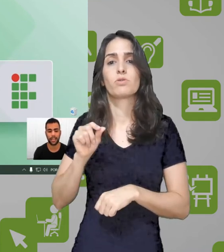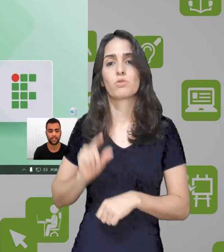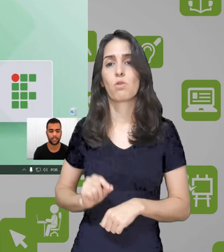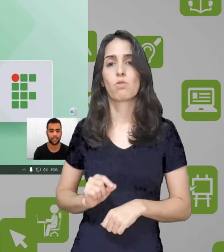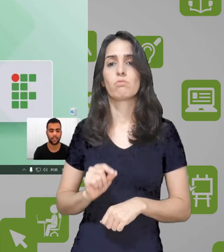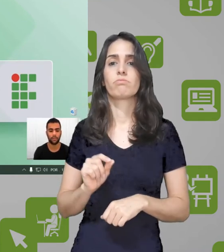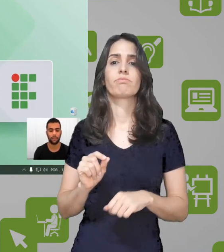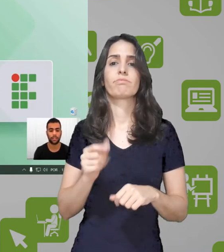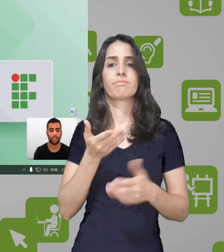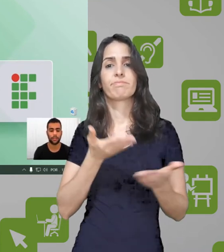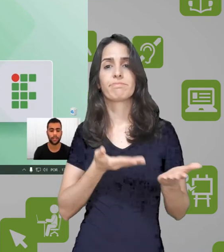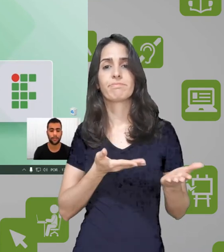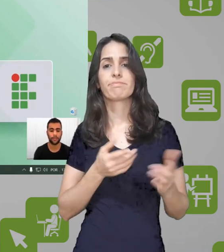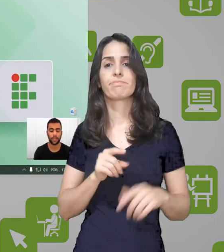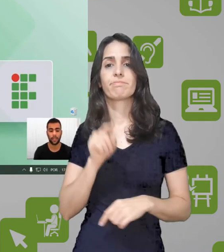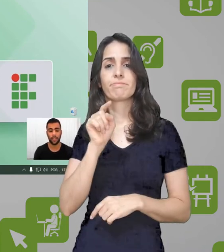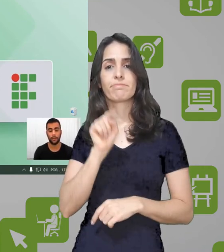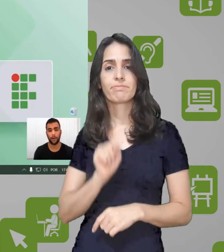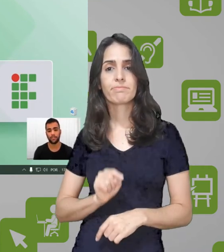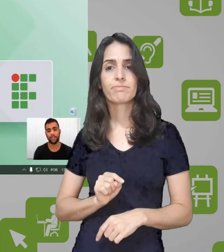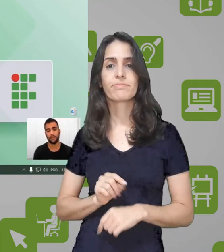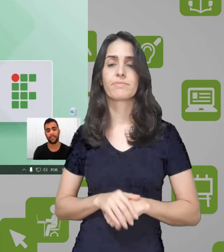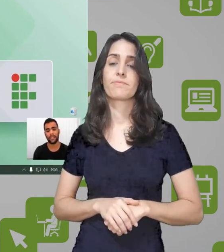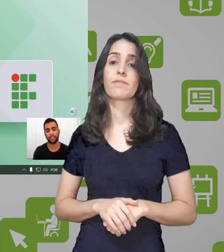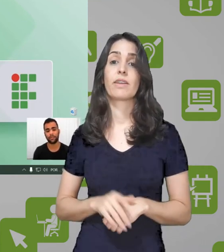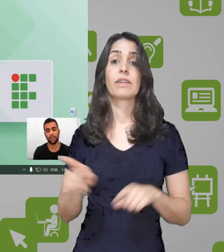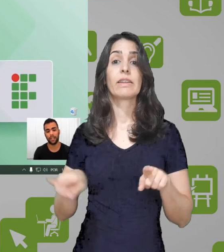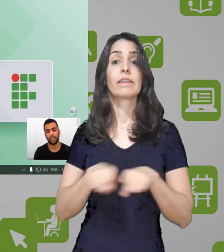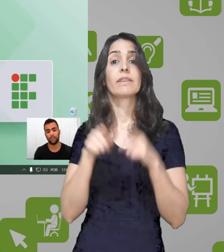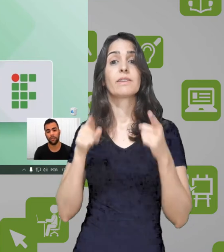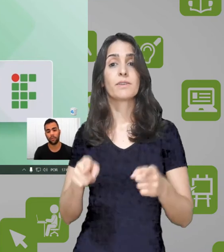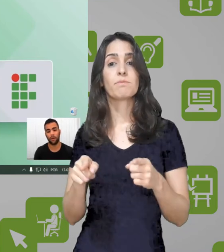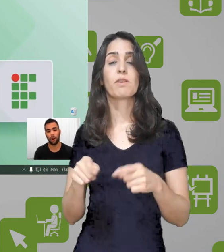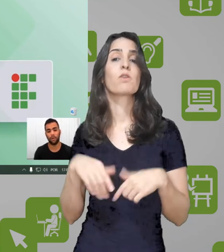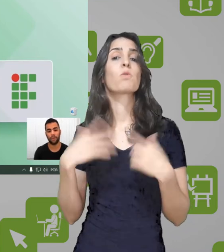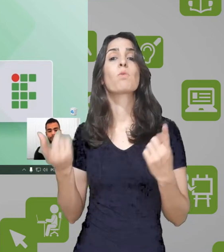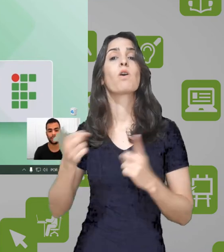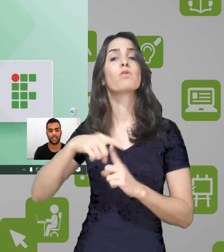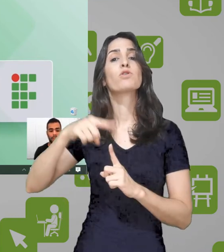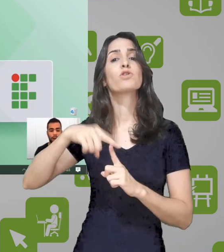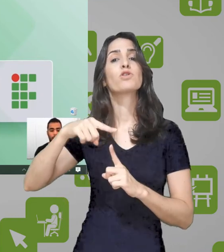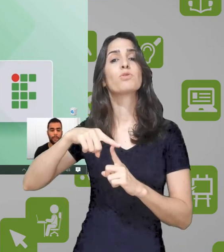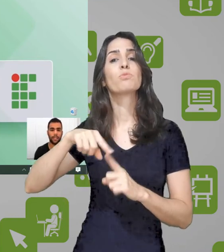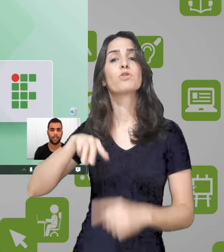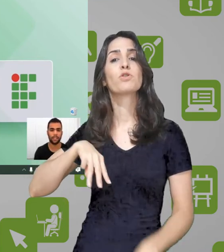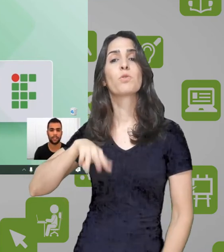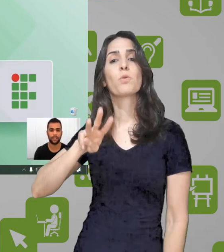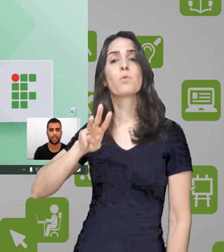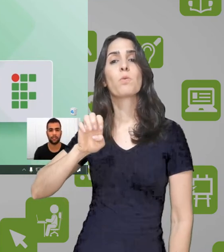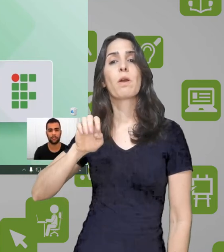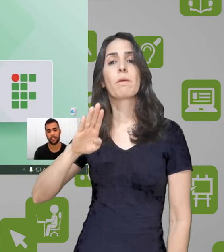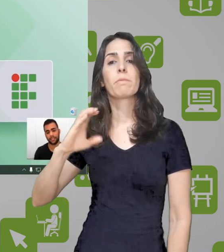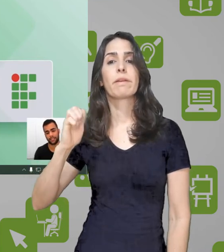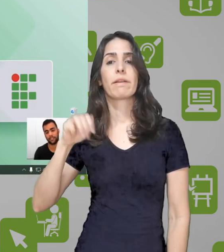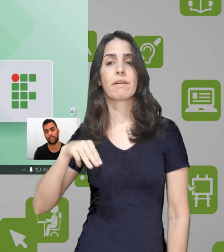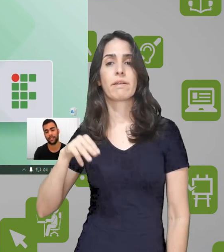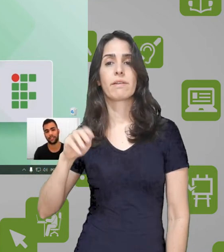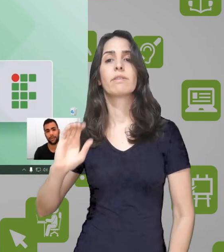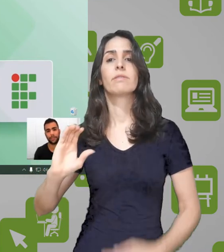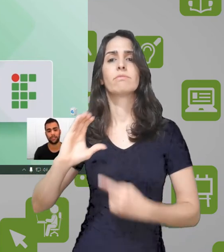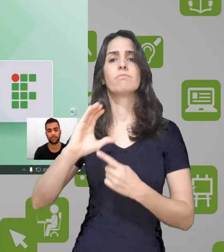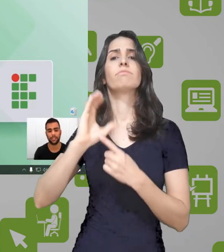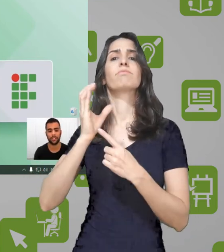headset, uma câmera. Eu posso também estar escolhendo qual vai ser a webcam das